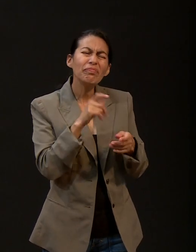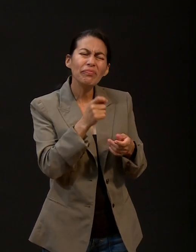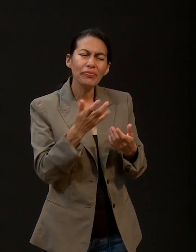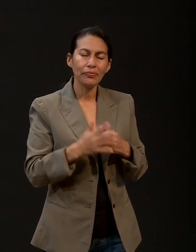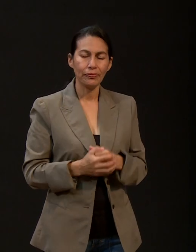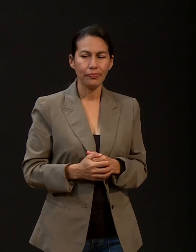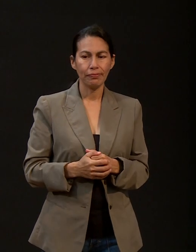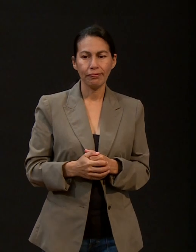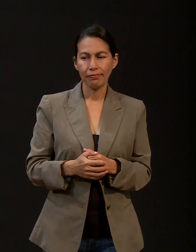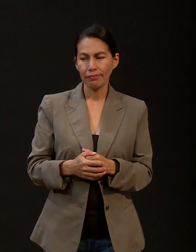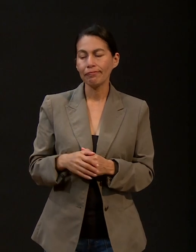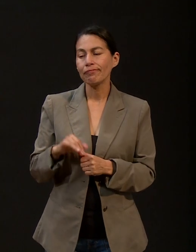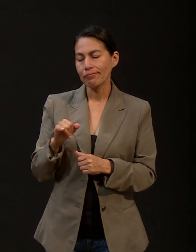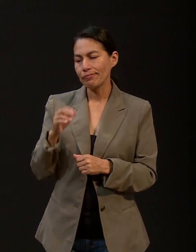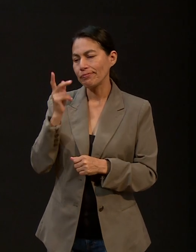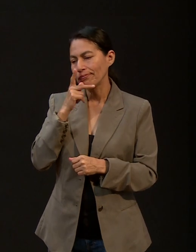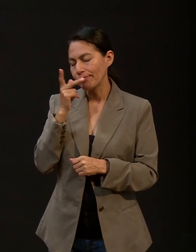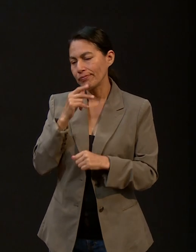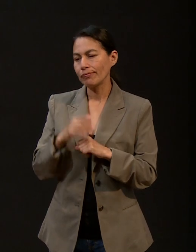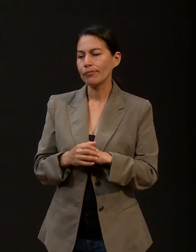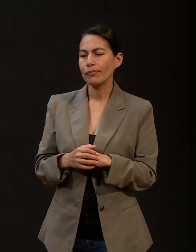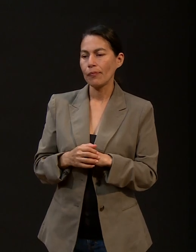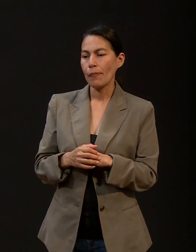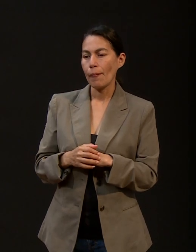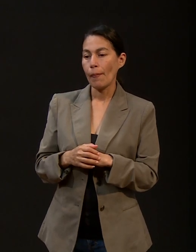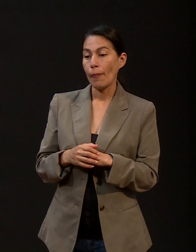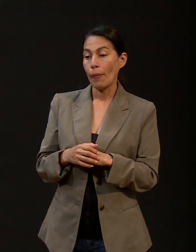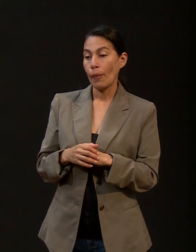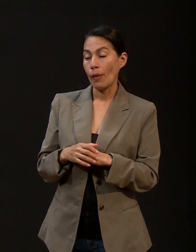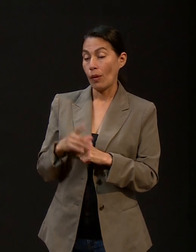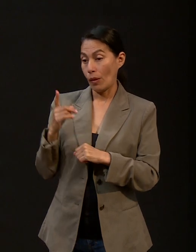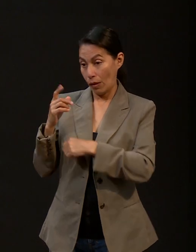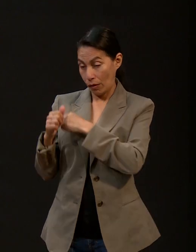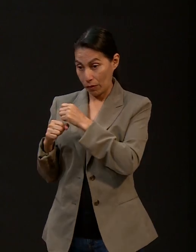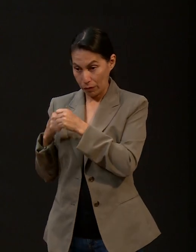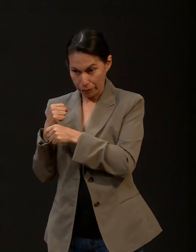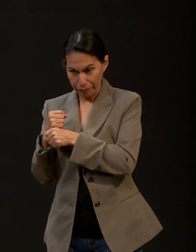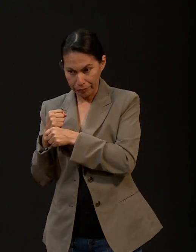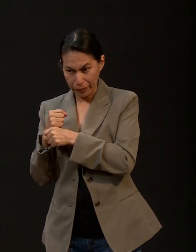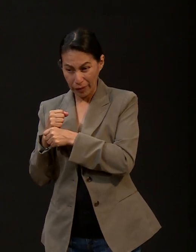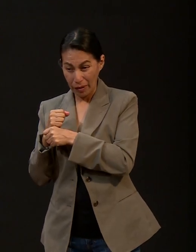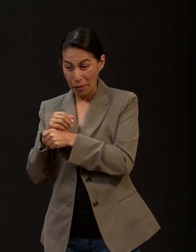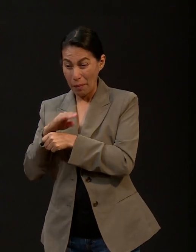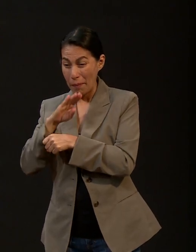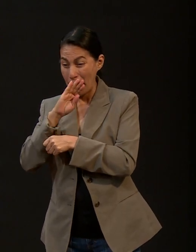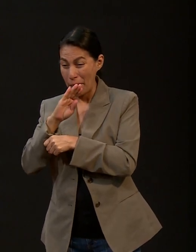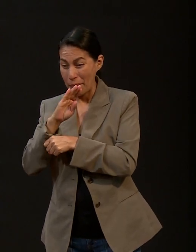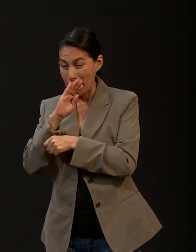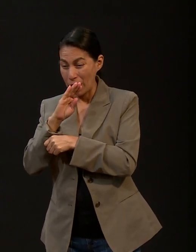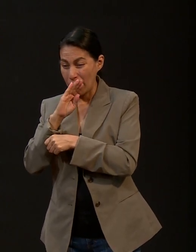este año a mi mamá le detectaron una enfermedad renal crónica. Entonces,